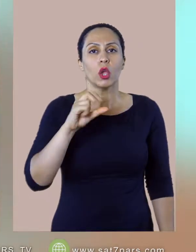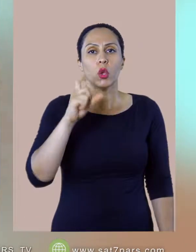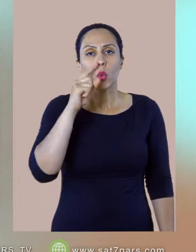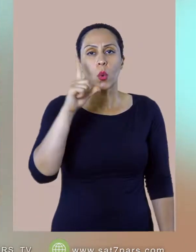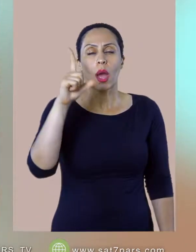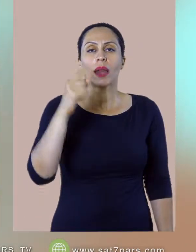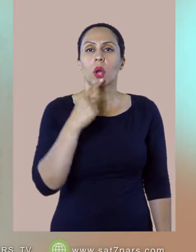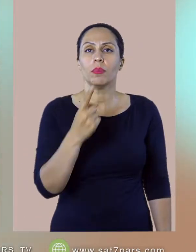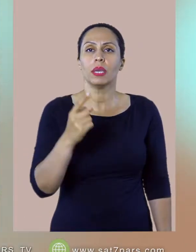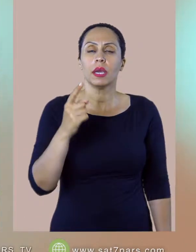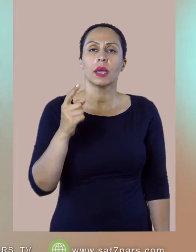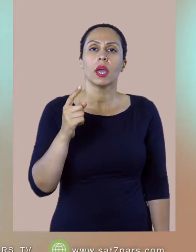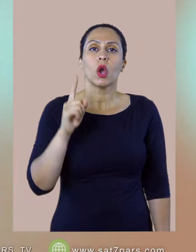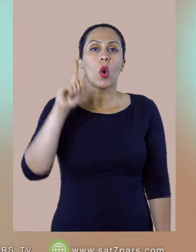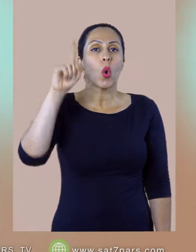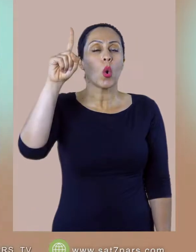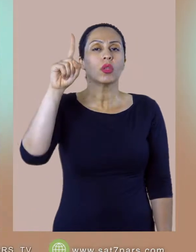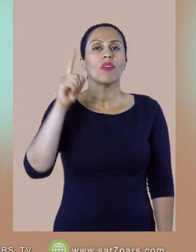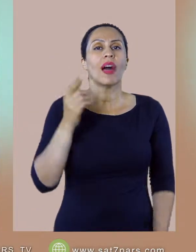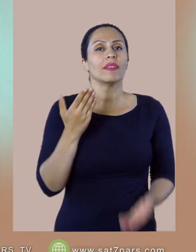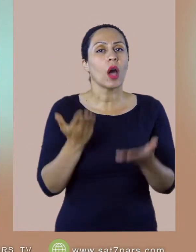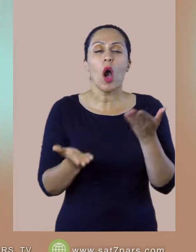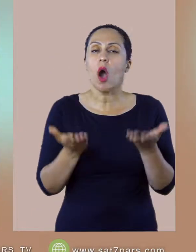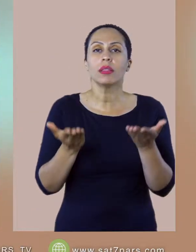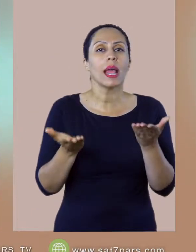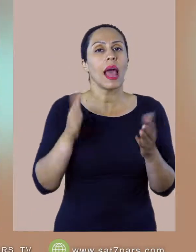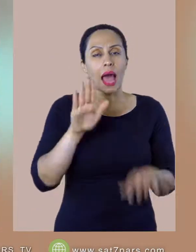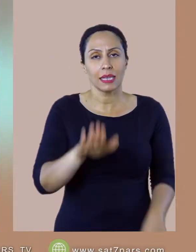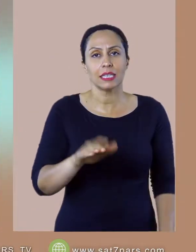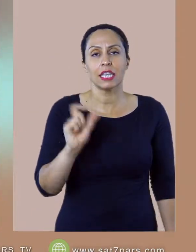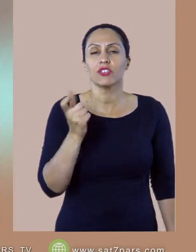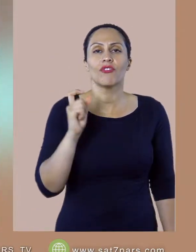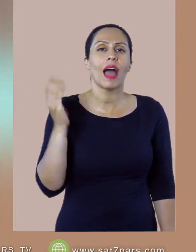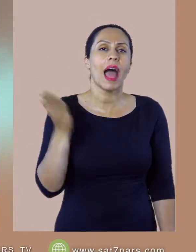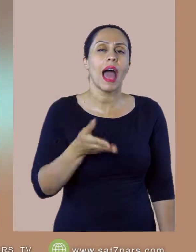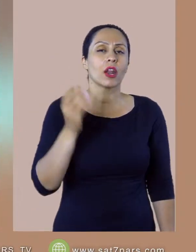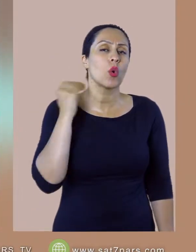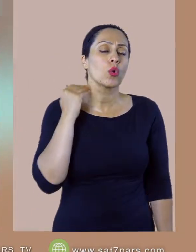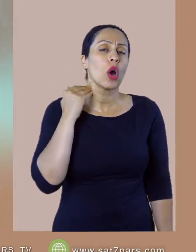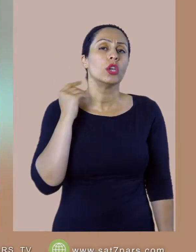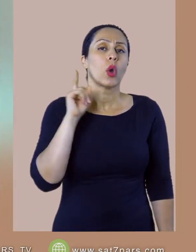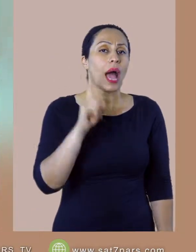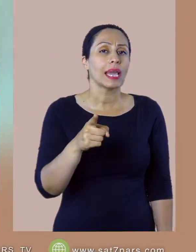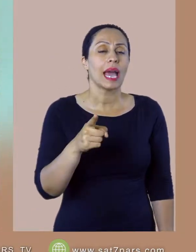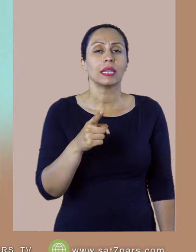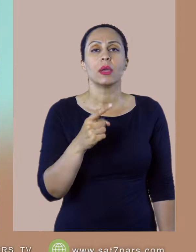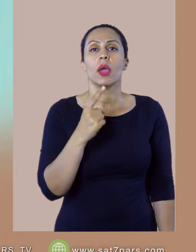هشت و نو هست که میگه خداوند امین و عادل هست و هر گناهی رو اگه اعتراف بکنیم توبه بکنیم میبخشه